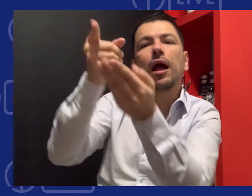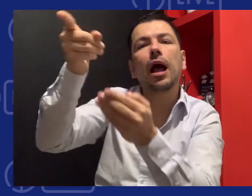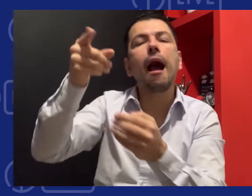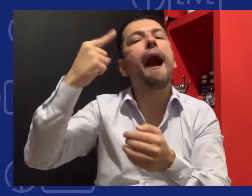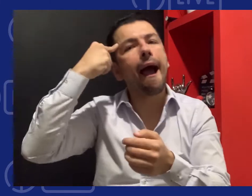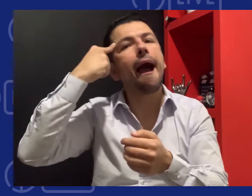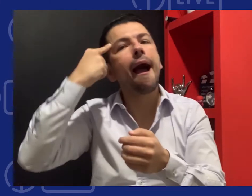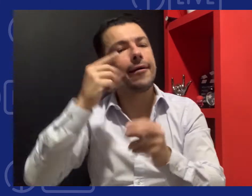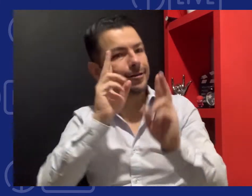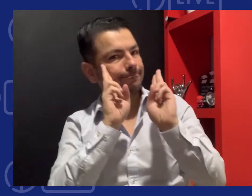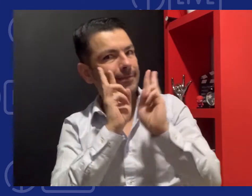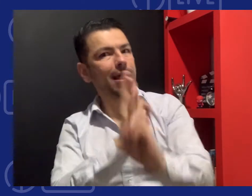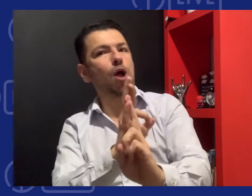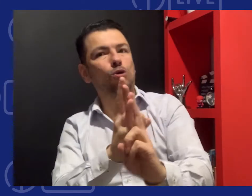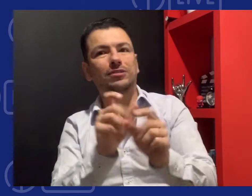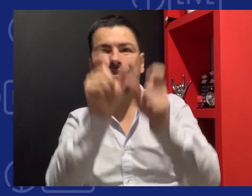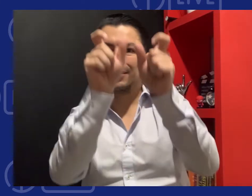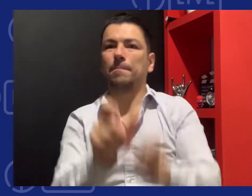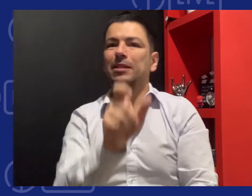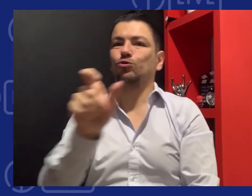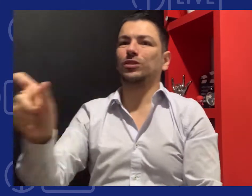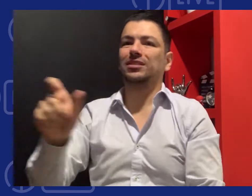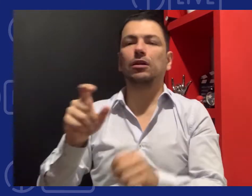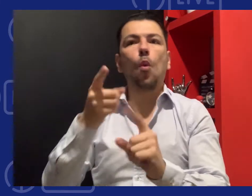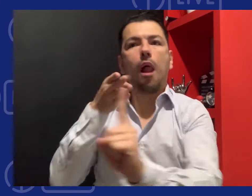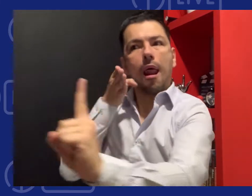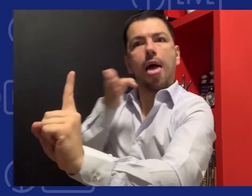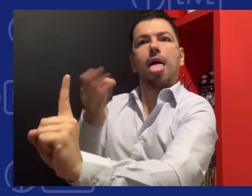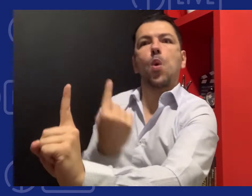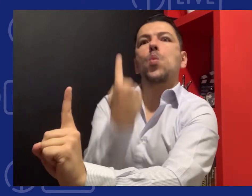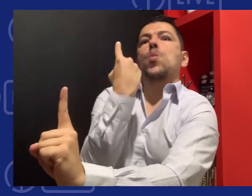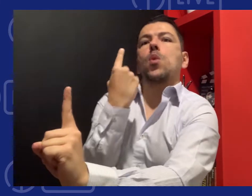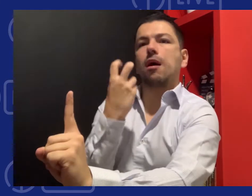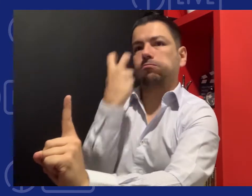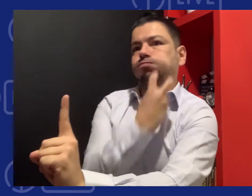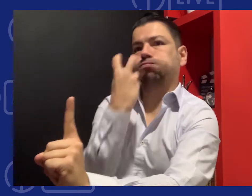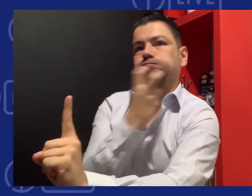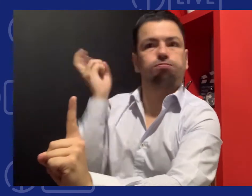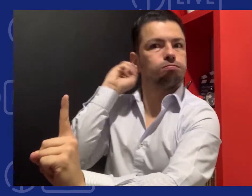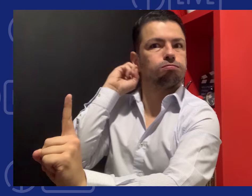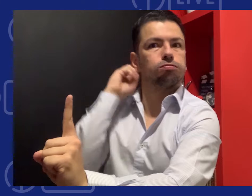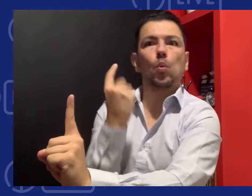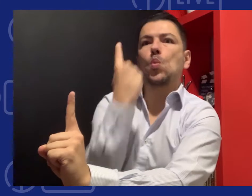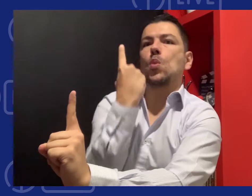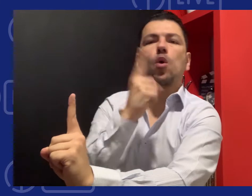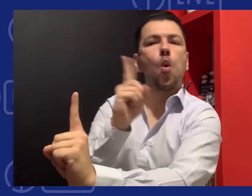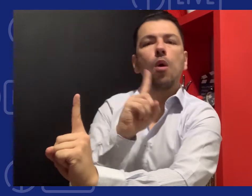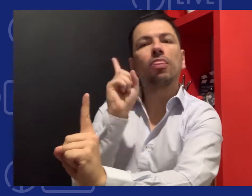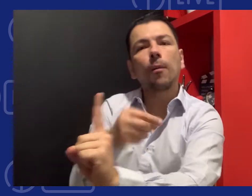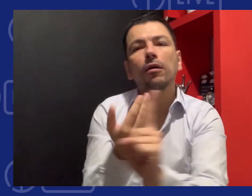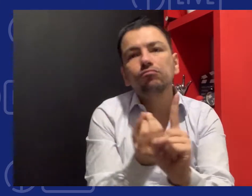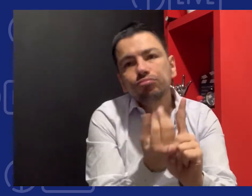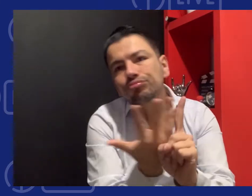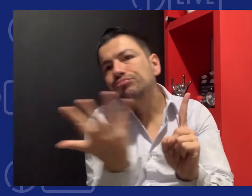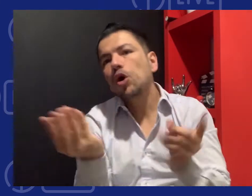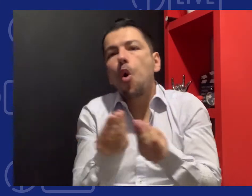padres puedan ver las diferentes opciones. Hay diversidad. La lengua de señas. La bimodalidad.